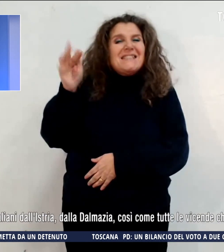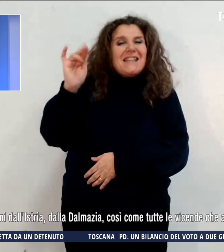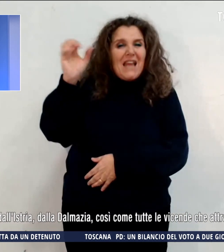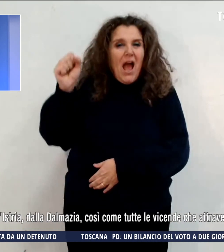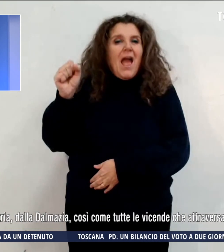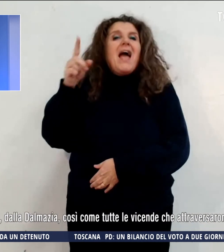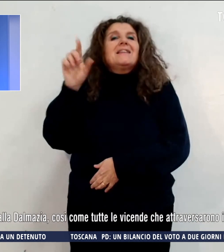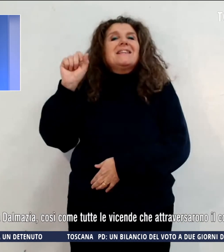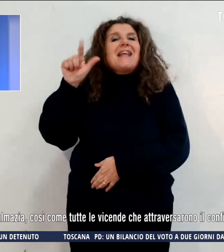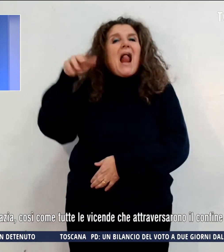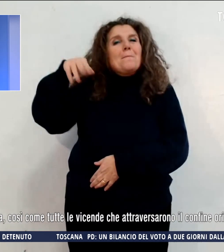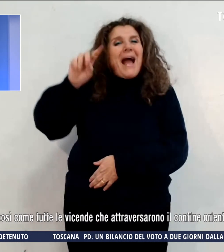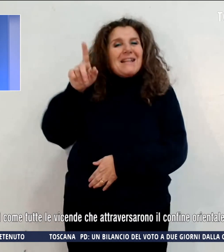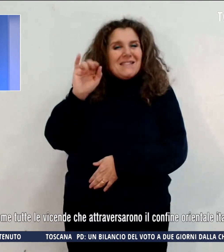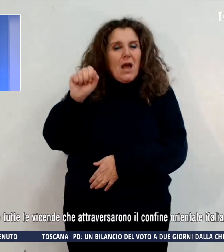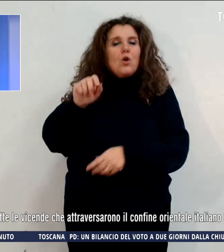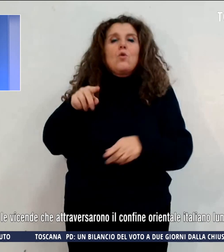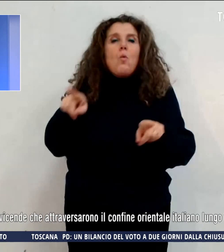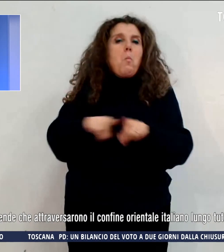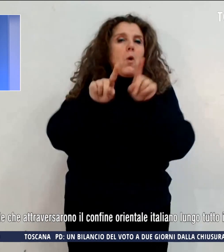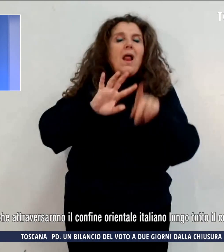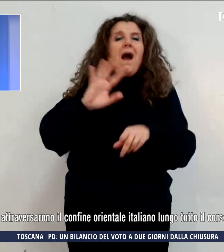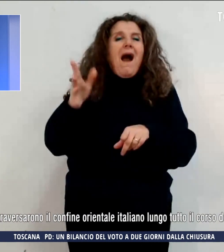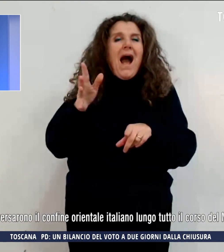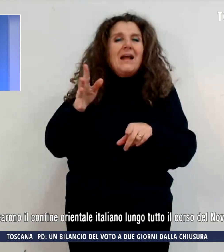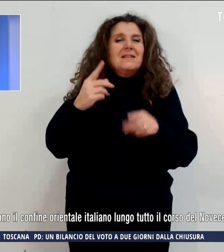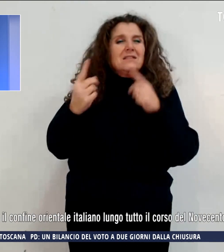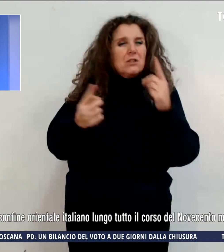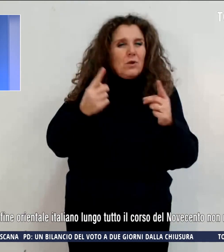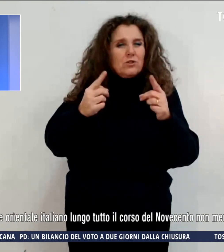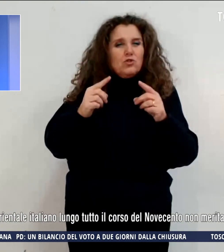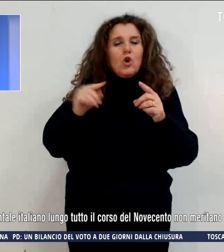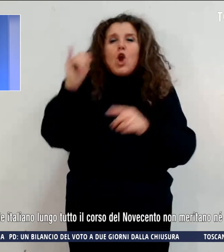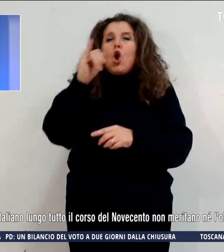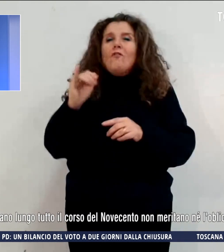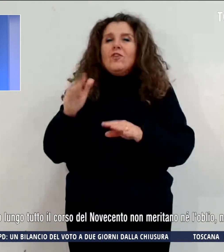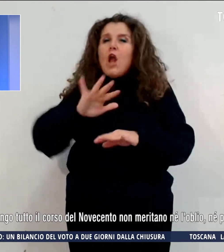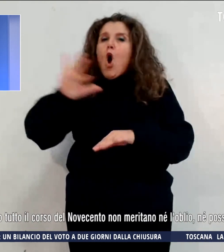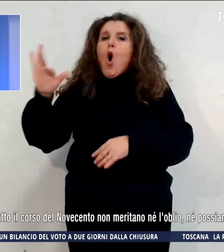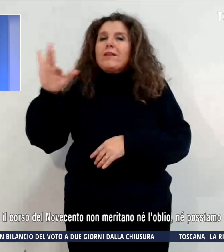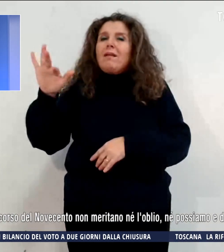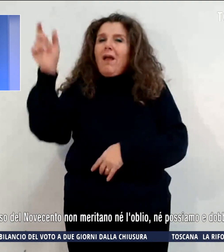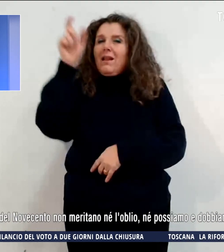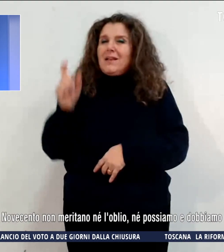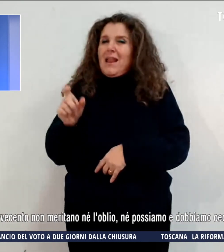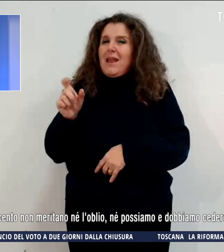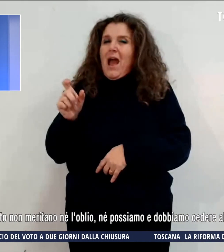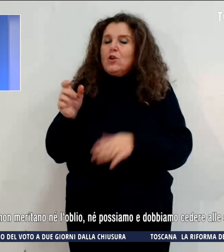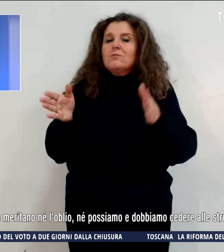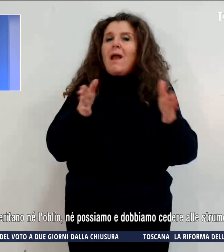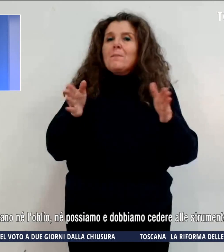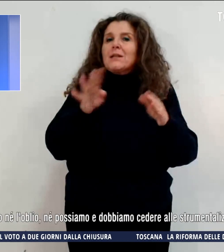tutte le vicende che attraversarono il confine orientale italiano lungo tutto il corso del Novecento,